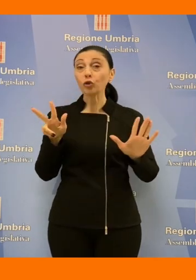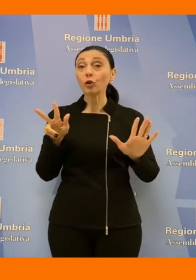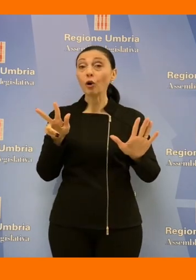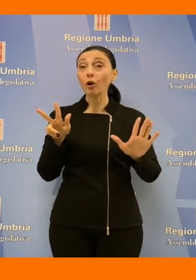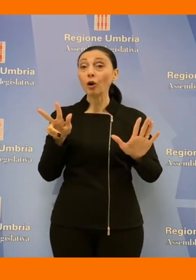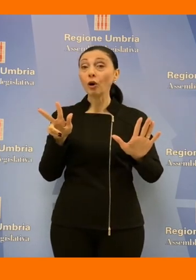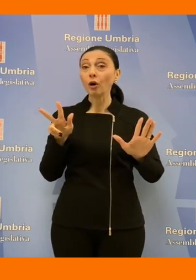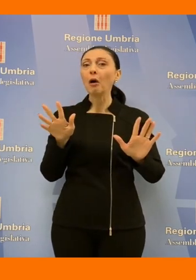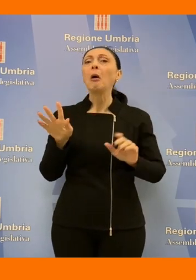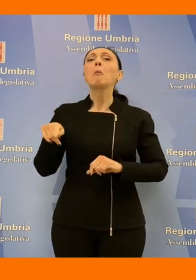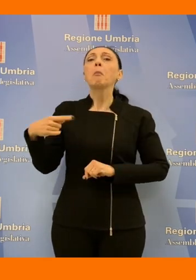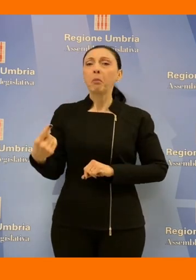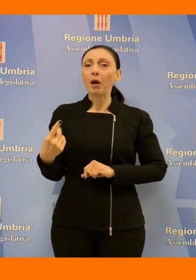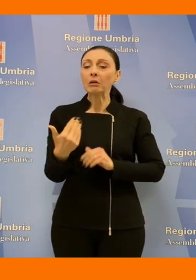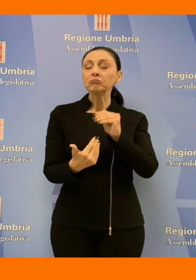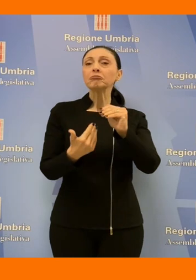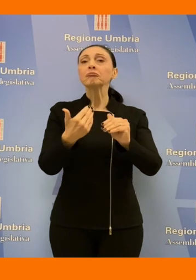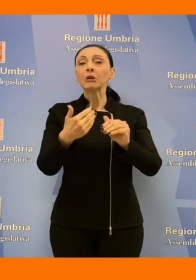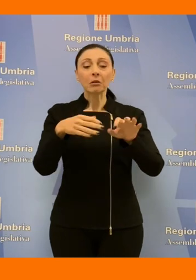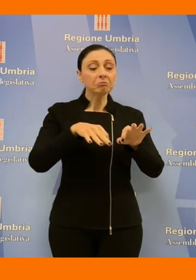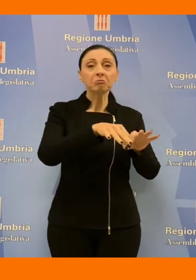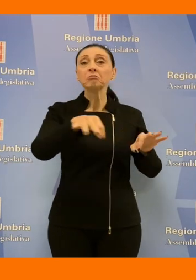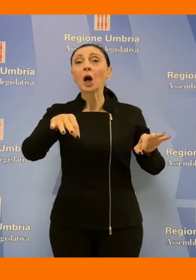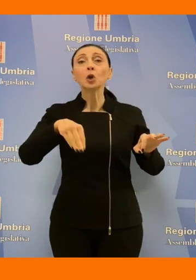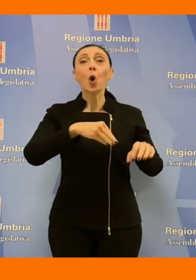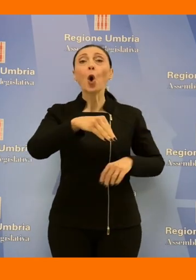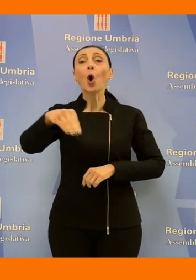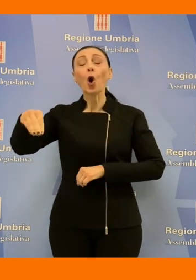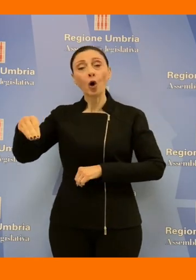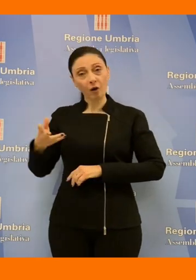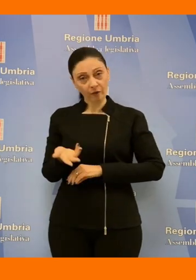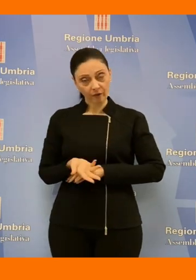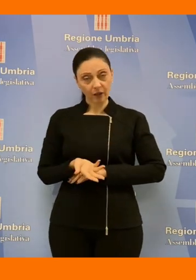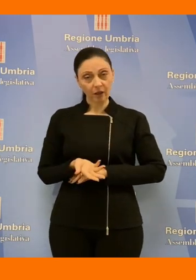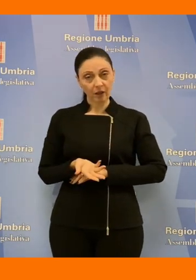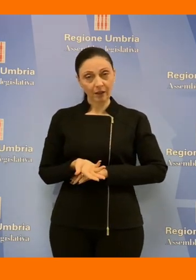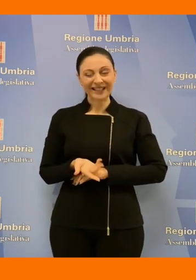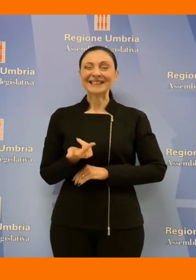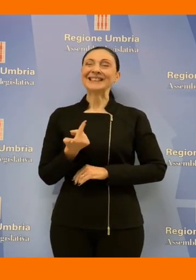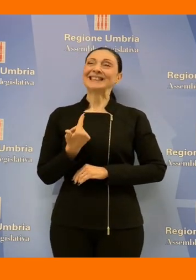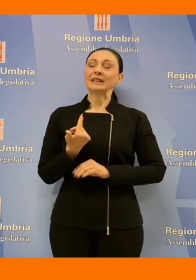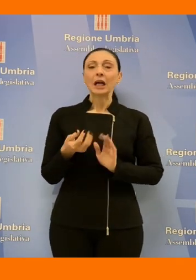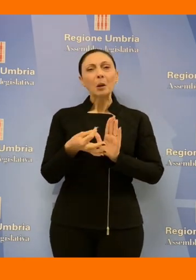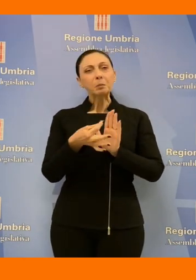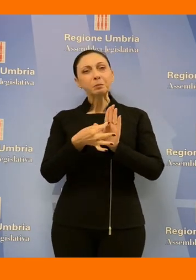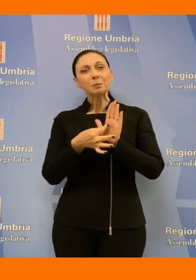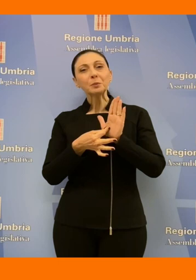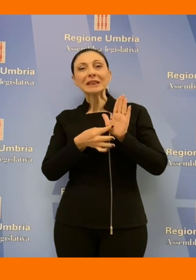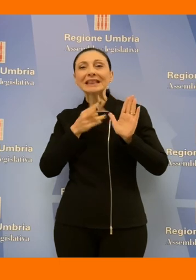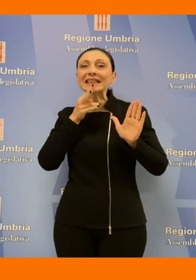2028 poi dove verrà fatto questo termovalorizzatore sostanzialmente sono troppi punti